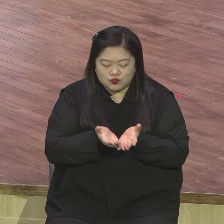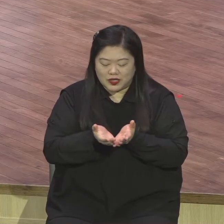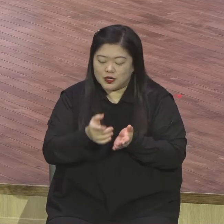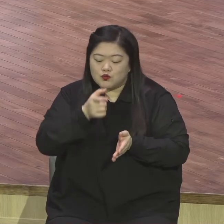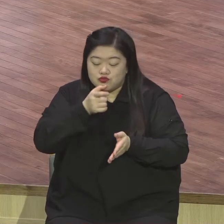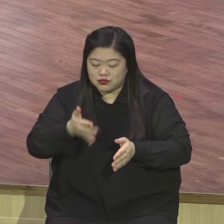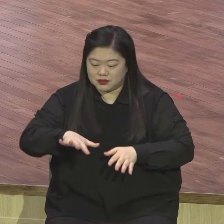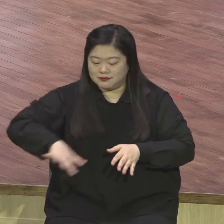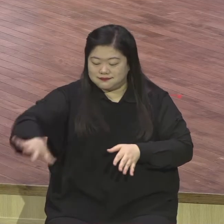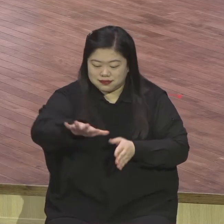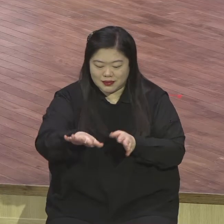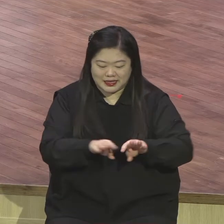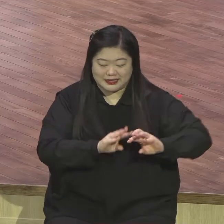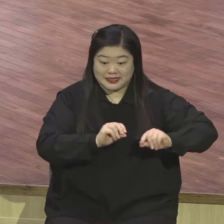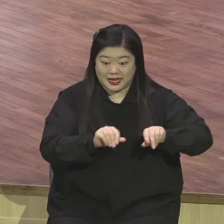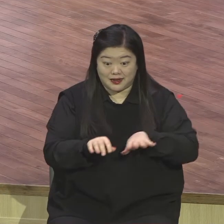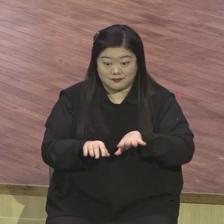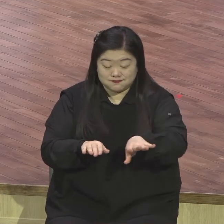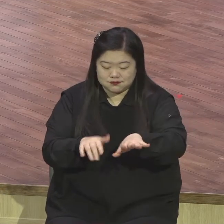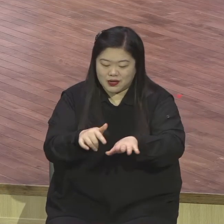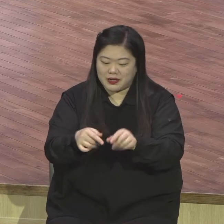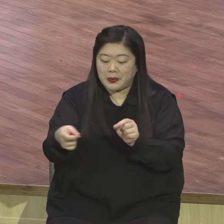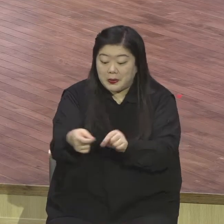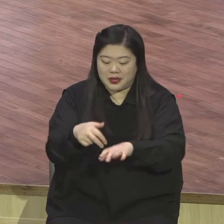전에 그 홍해를 한번 갈랐는데